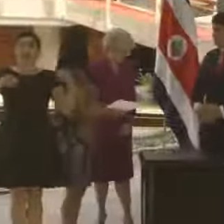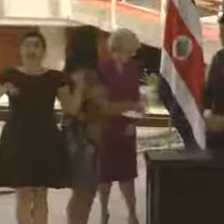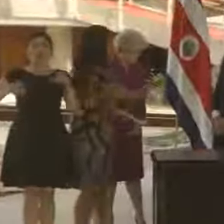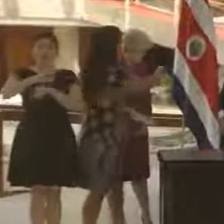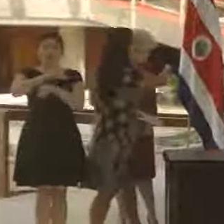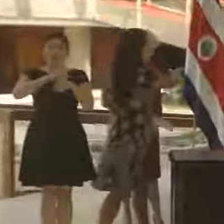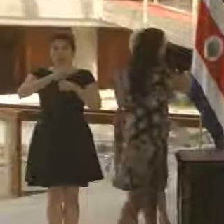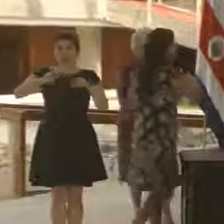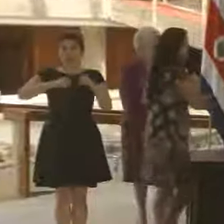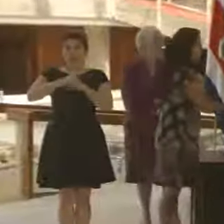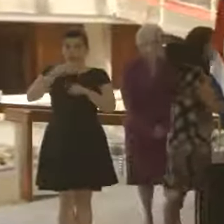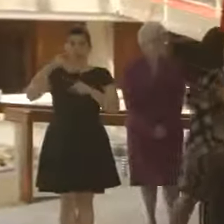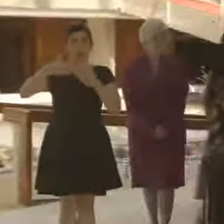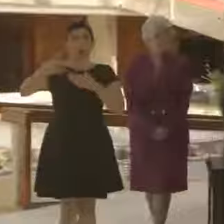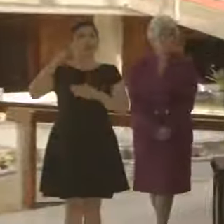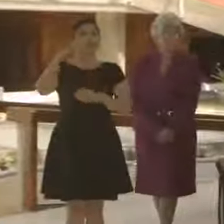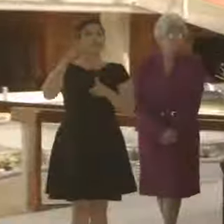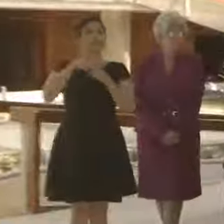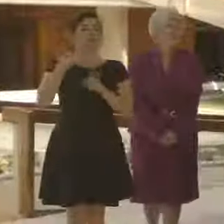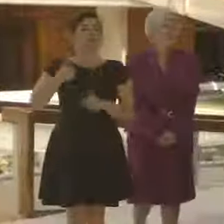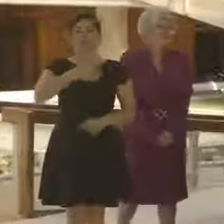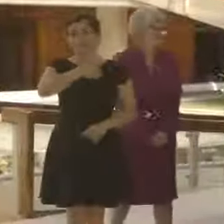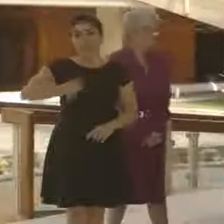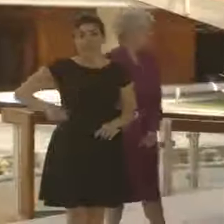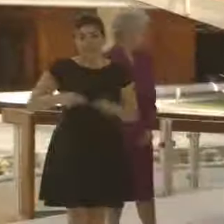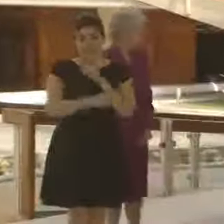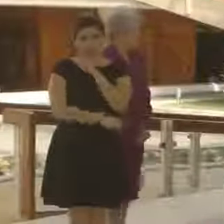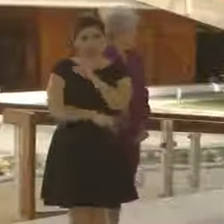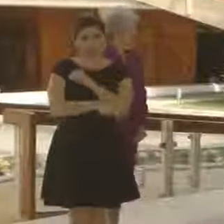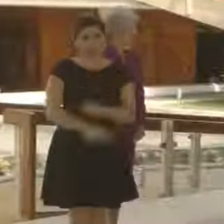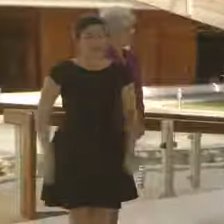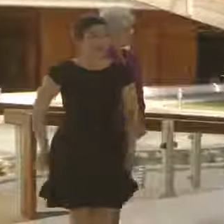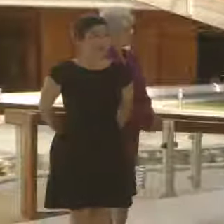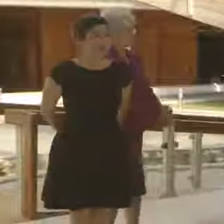salón principal para escuchar el mensaje del señor presidente de la república.